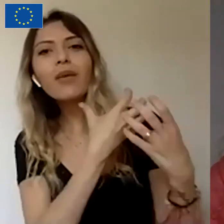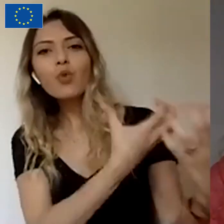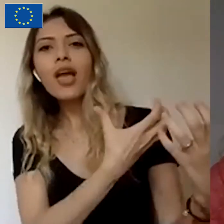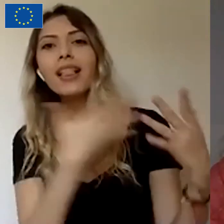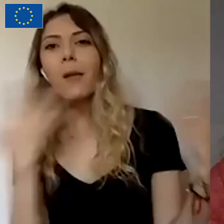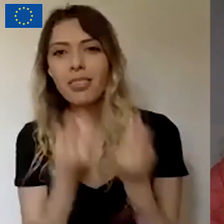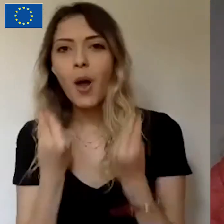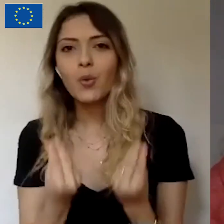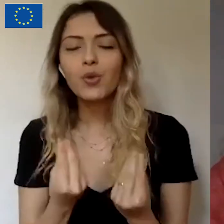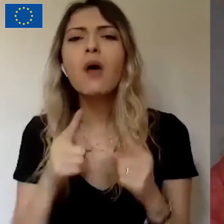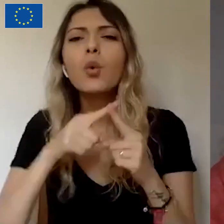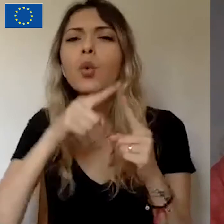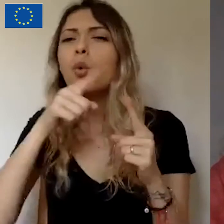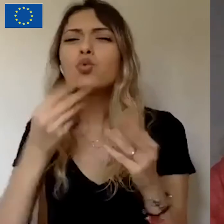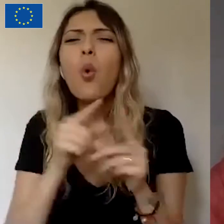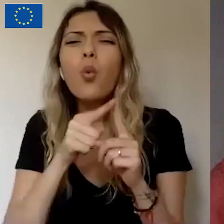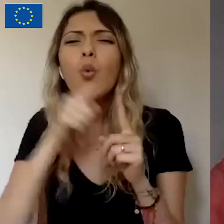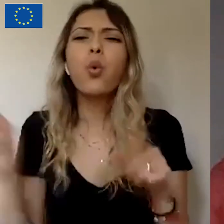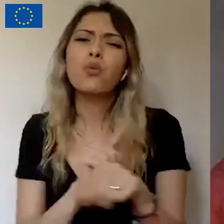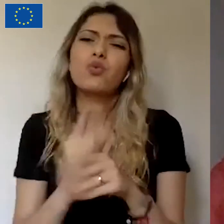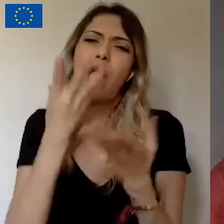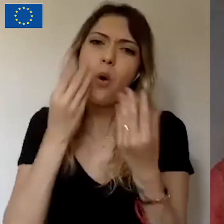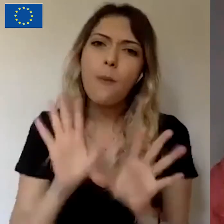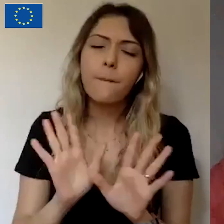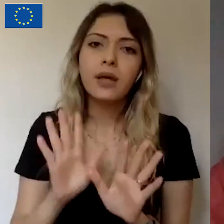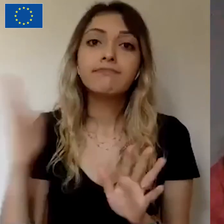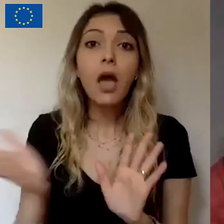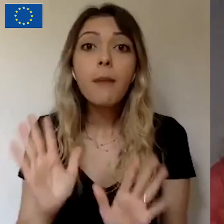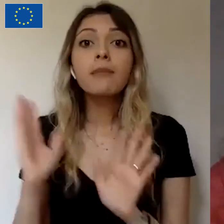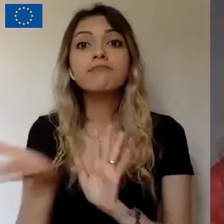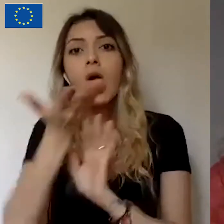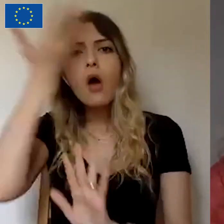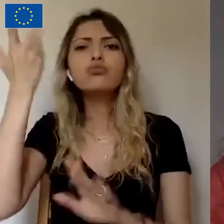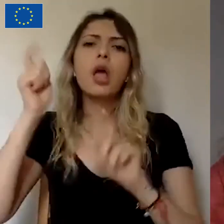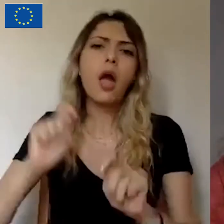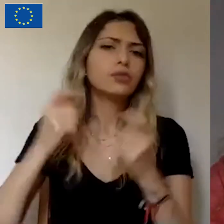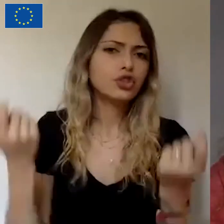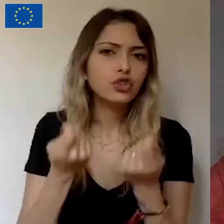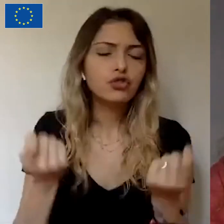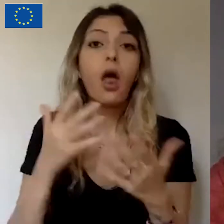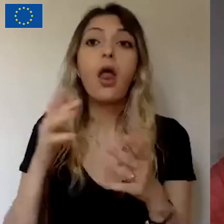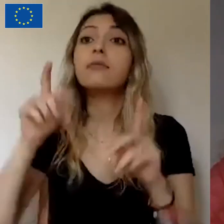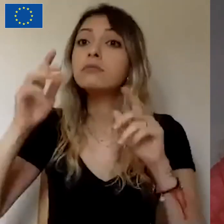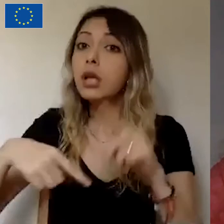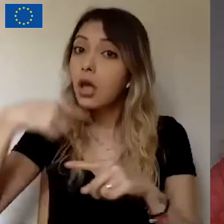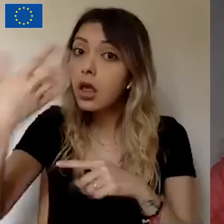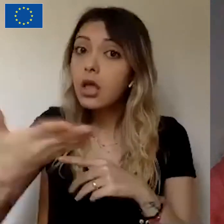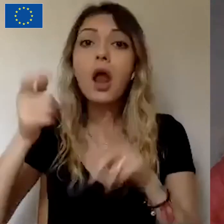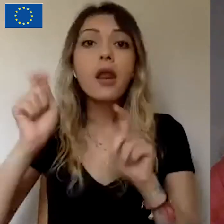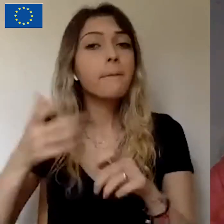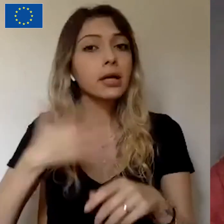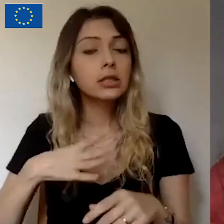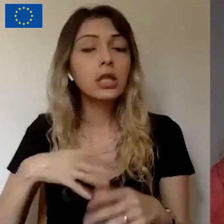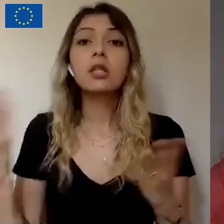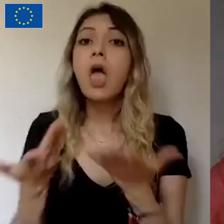gerekiyor. Fakat daha önceden yaptığınız işleri, yapacağınız işleri, neleri başardığınız, alacağınız